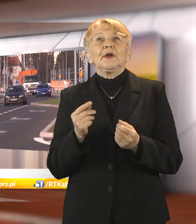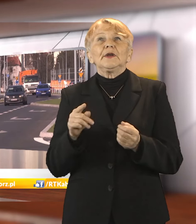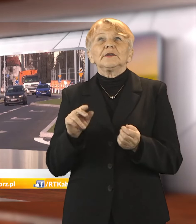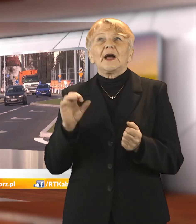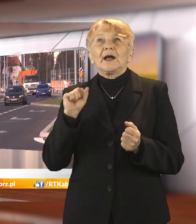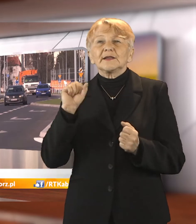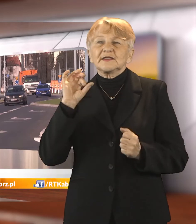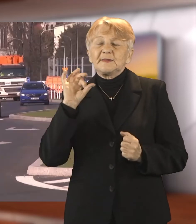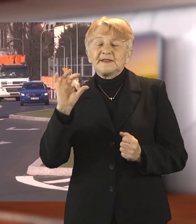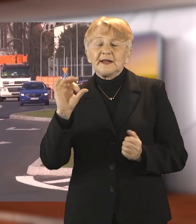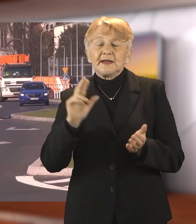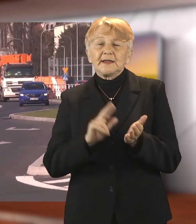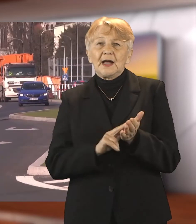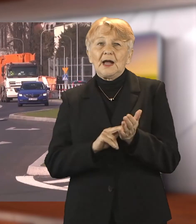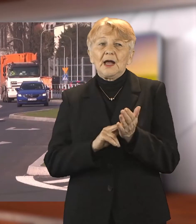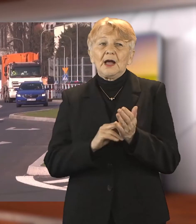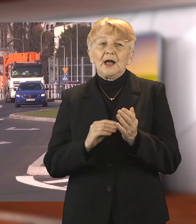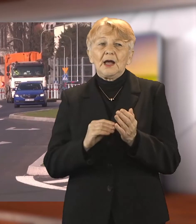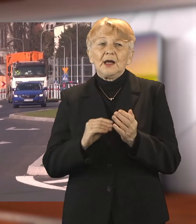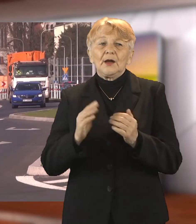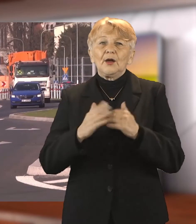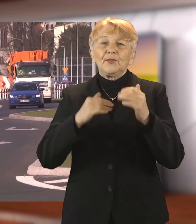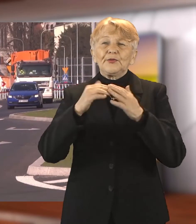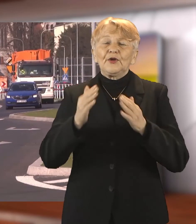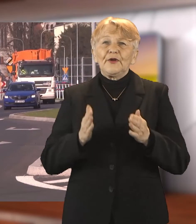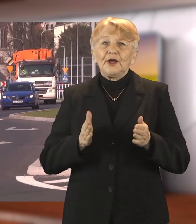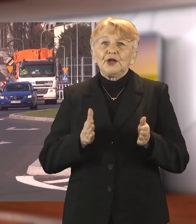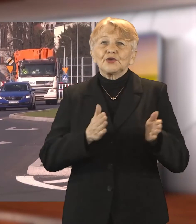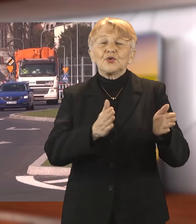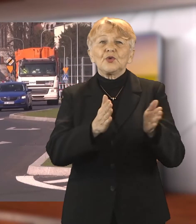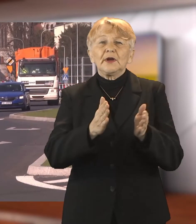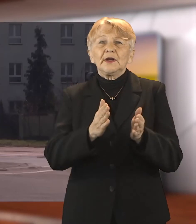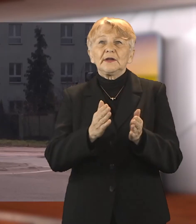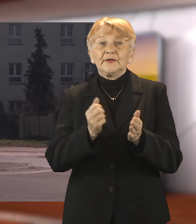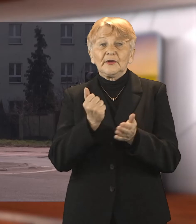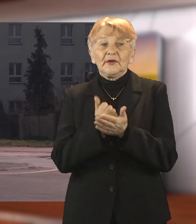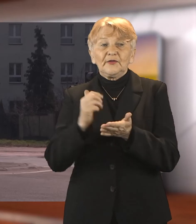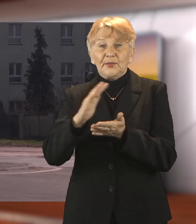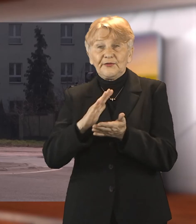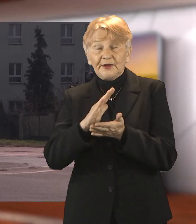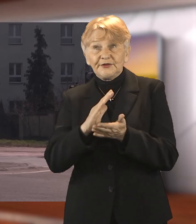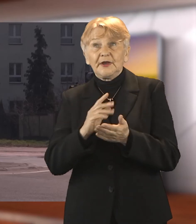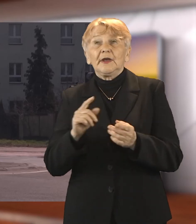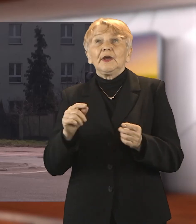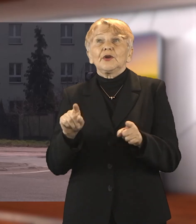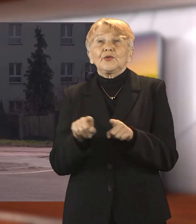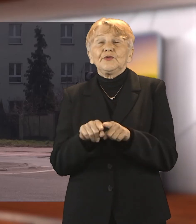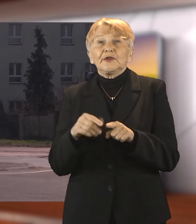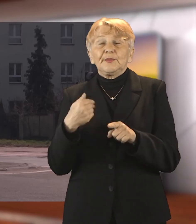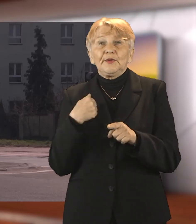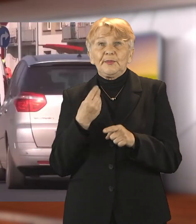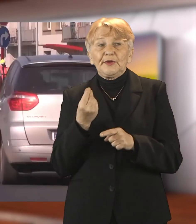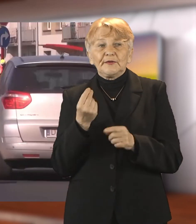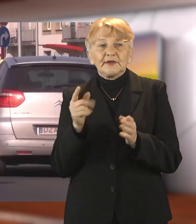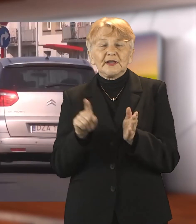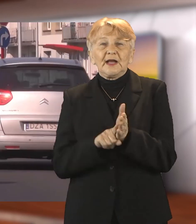na inwestycje drogowe. Starosta raciborski Grzegorz Swoboda w porozumieniu z włodarzami poszczególnych gmin omówił kwestie możliwych do